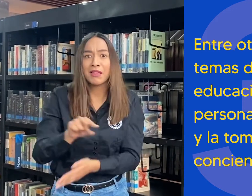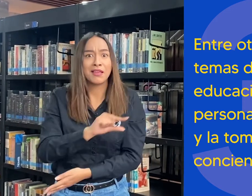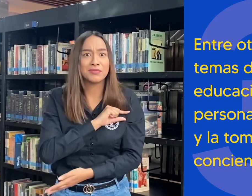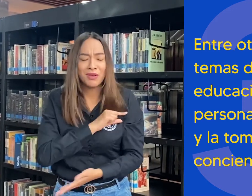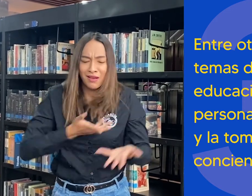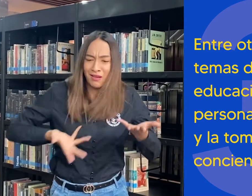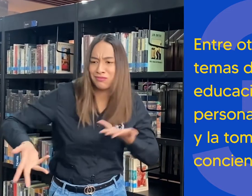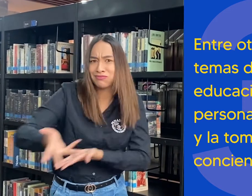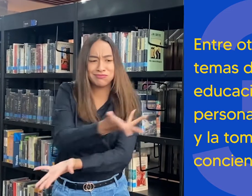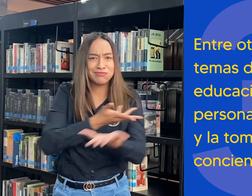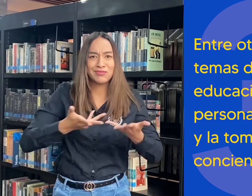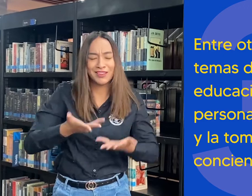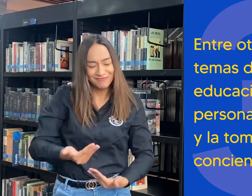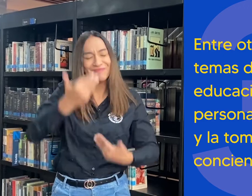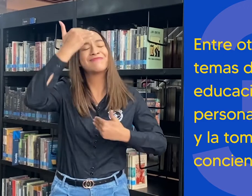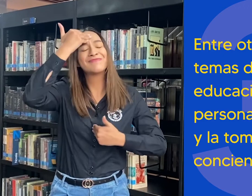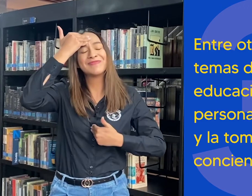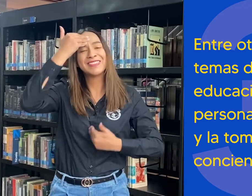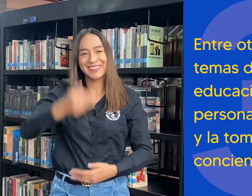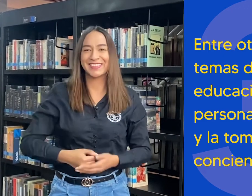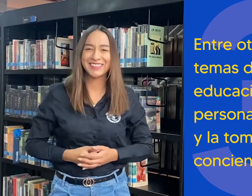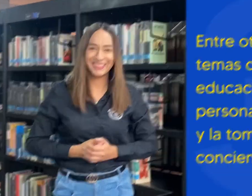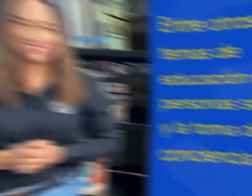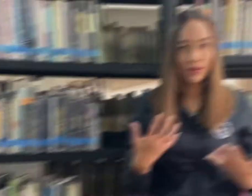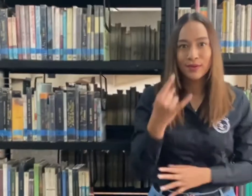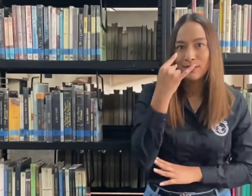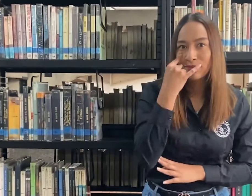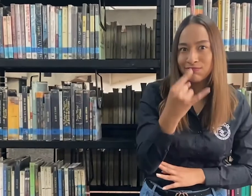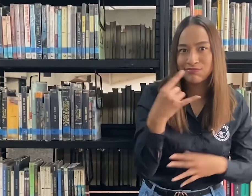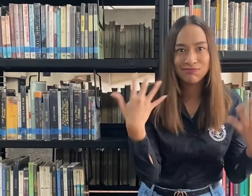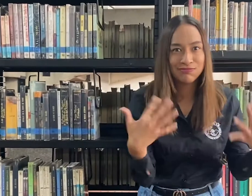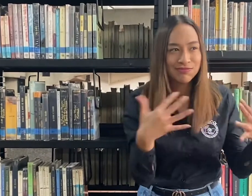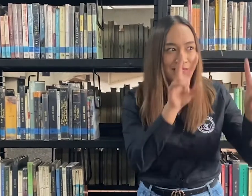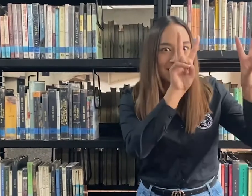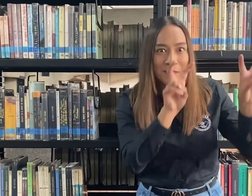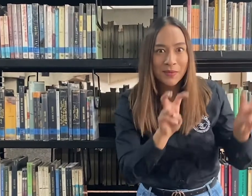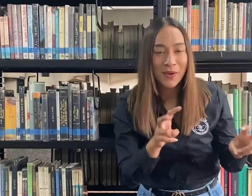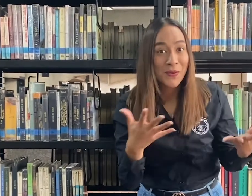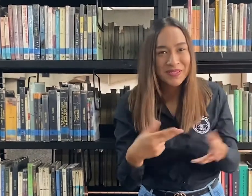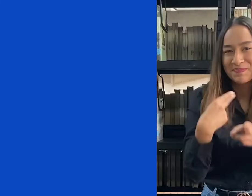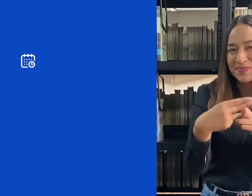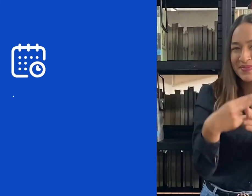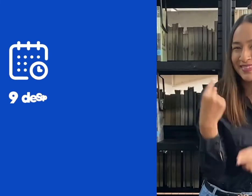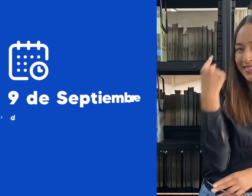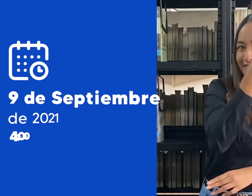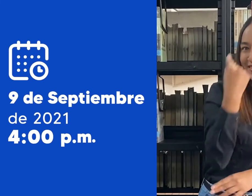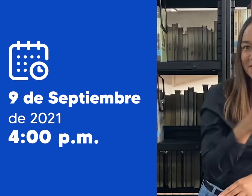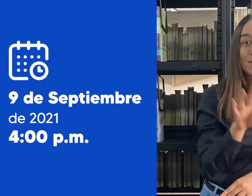y el INSOR hablaremos sobre la toma de conciencia Son temas muy interesantes que veremos el